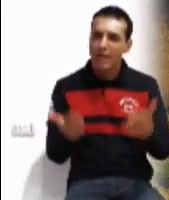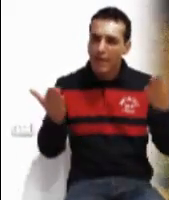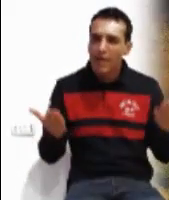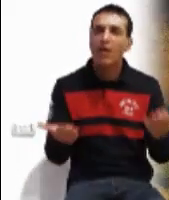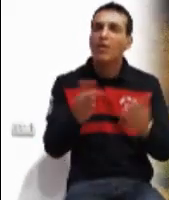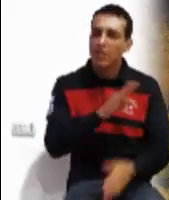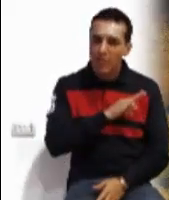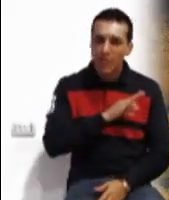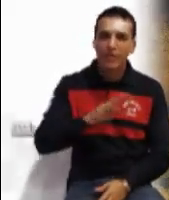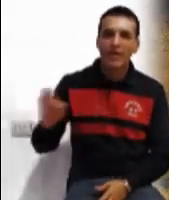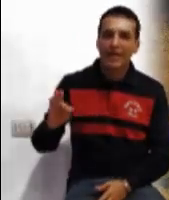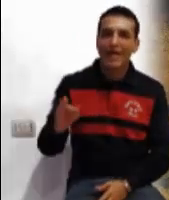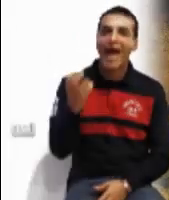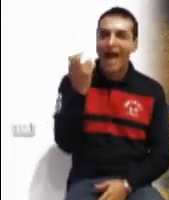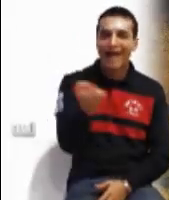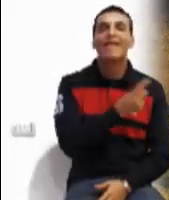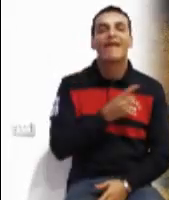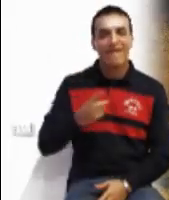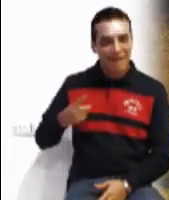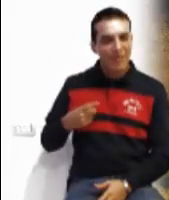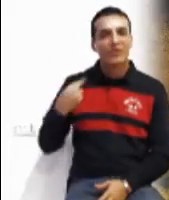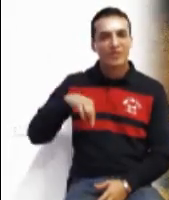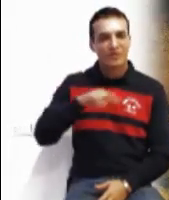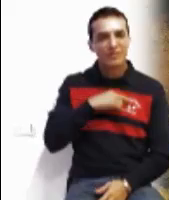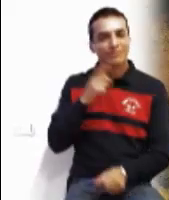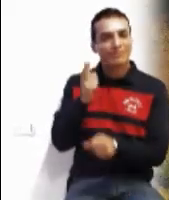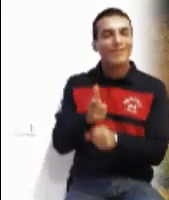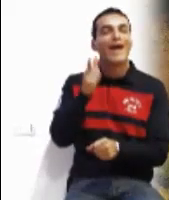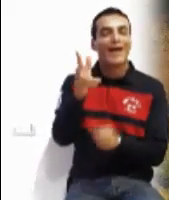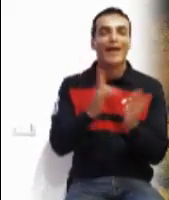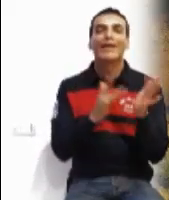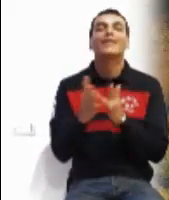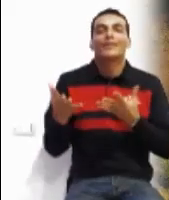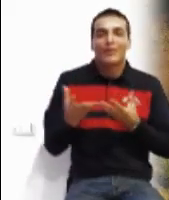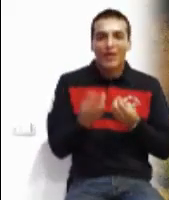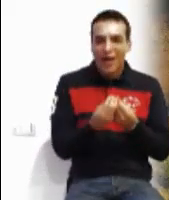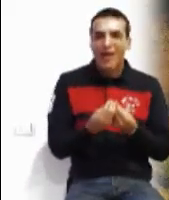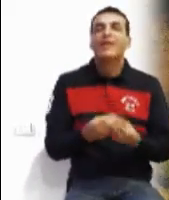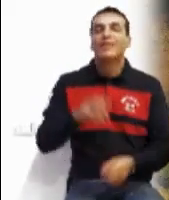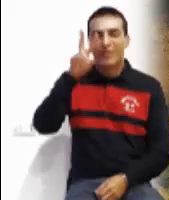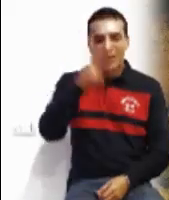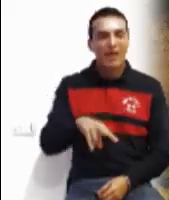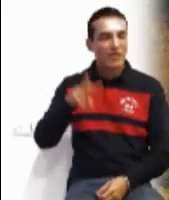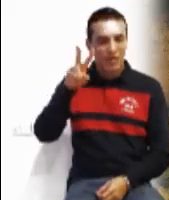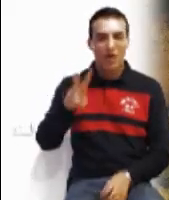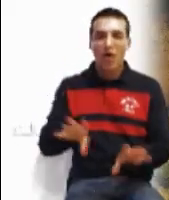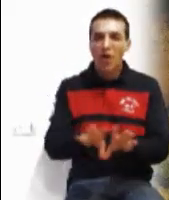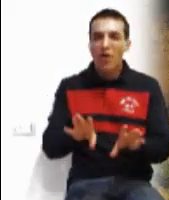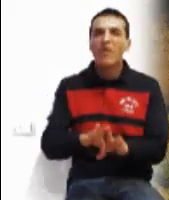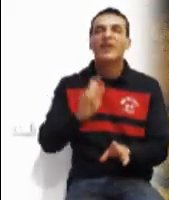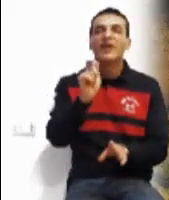Hay que reconocer la presencia de Jesús Y confesarlo como nuestro Señor y Salvador